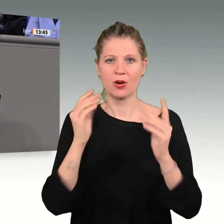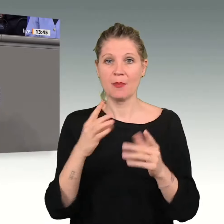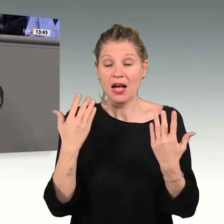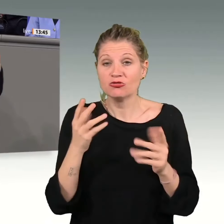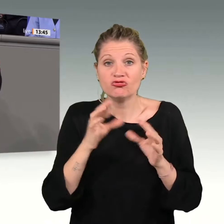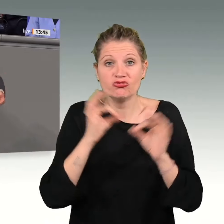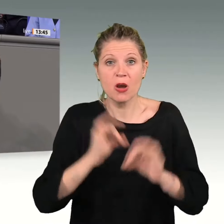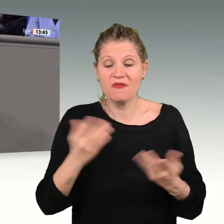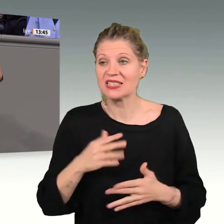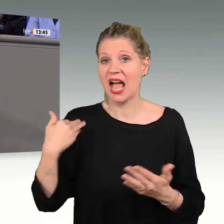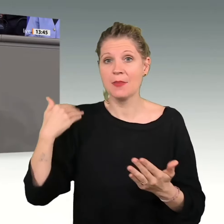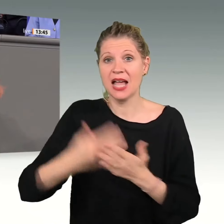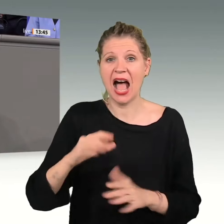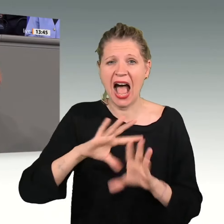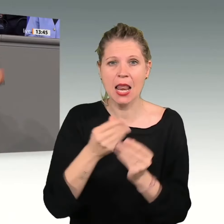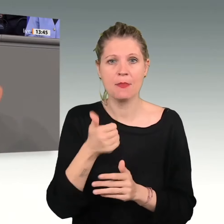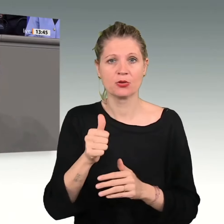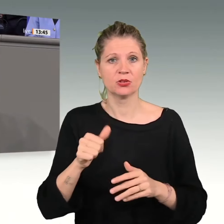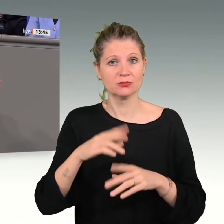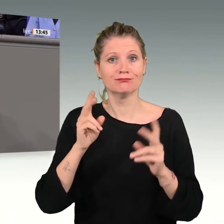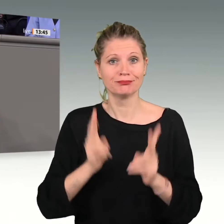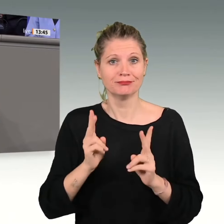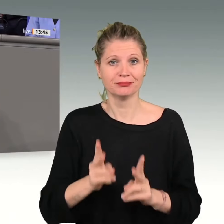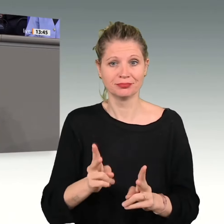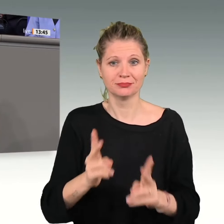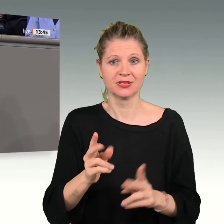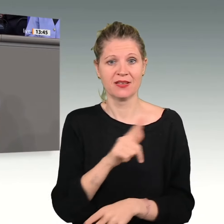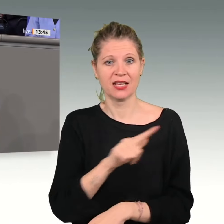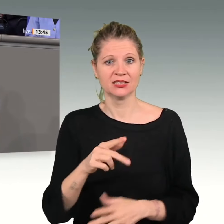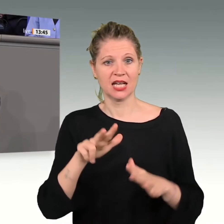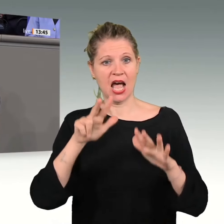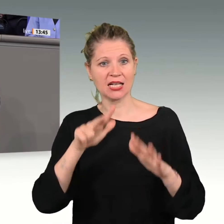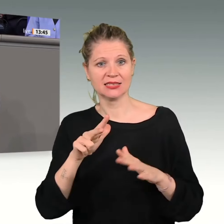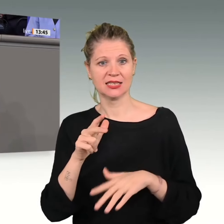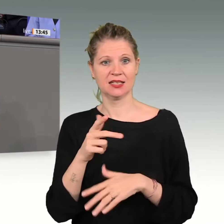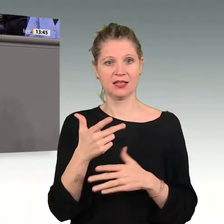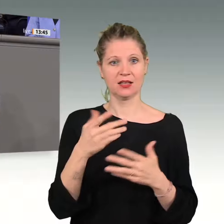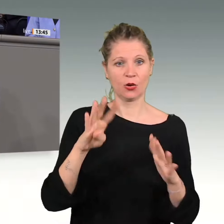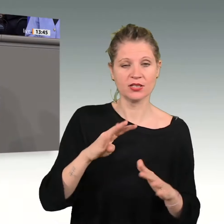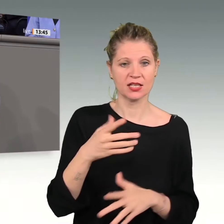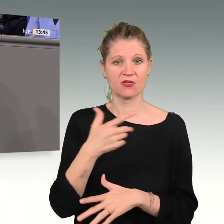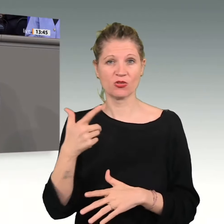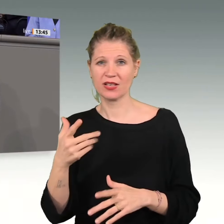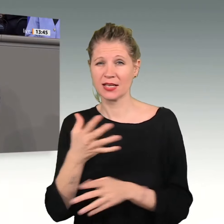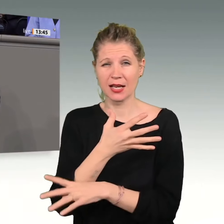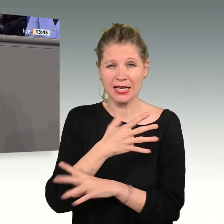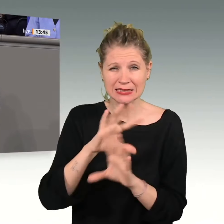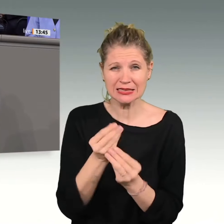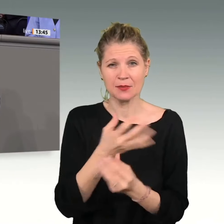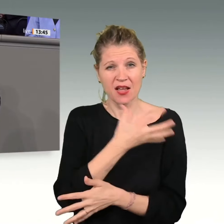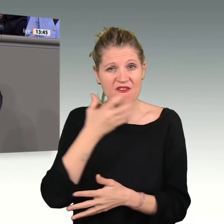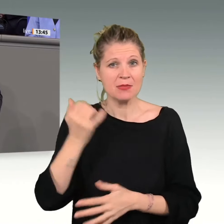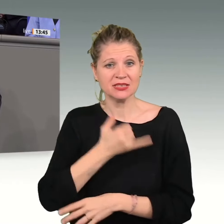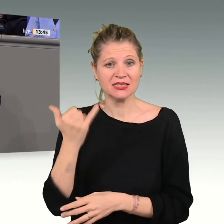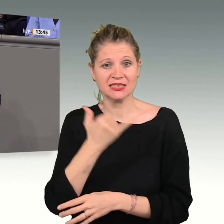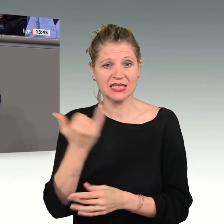ja das Schlimme. 2018, 2019, 2020, 2022 und 2023 waren nacheinander die wärmsten Jahre in Deutschland seit 1881.